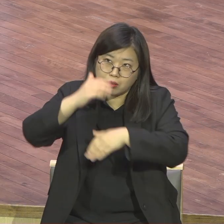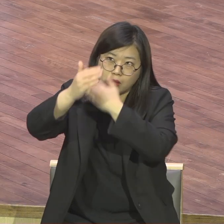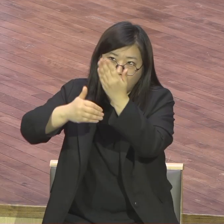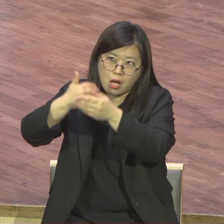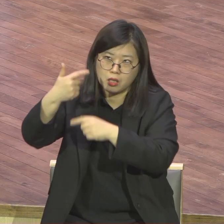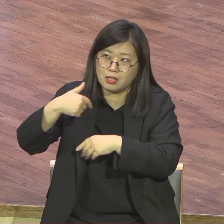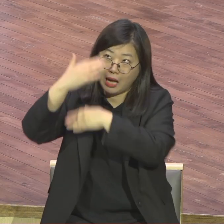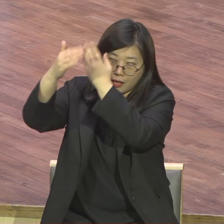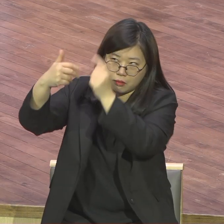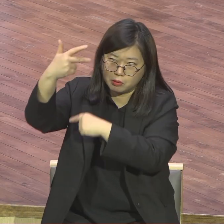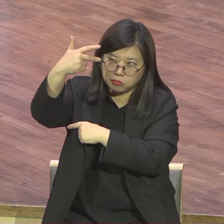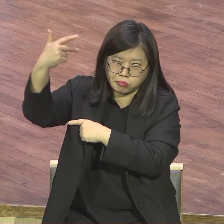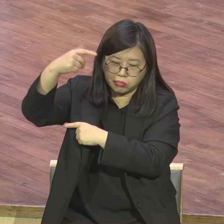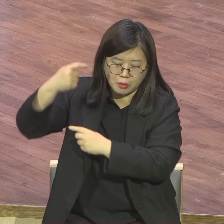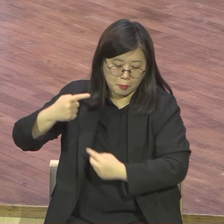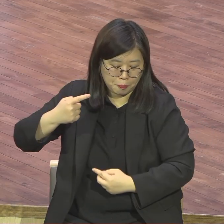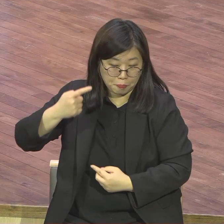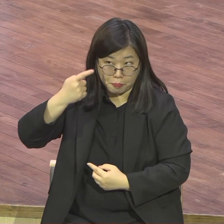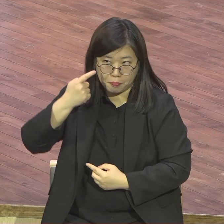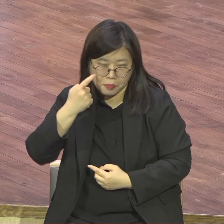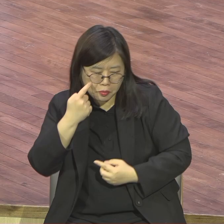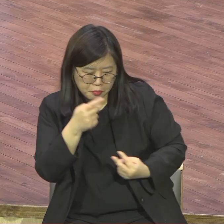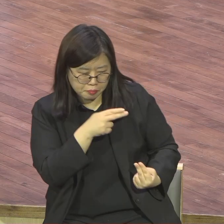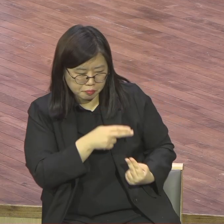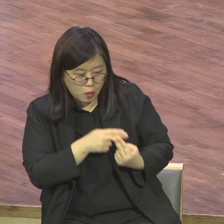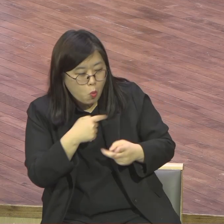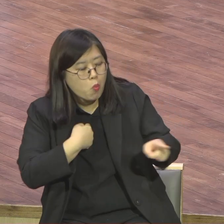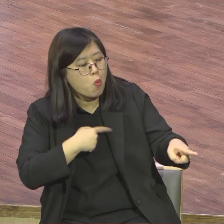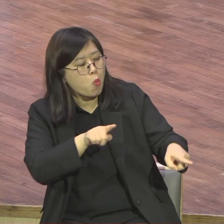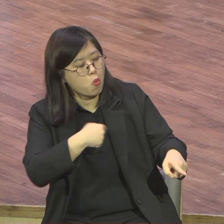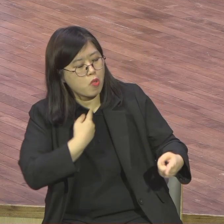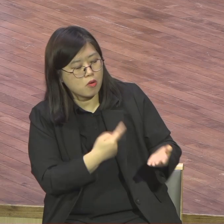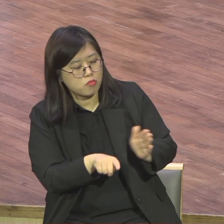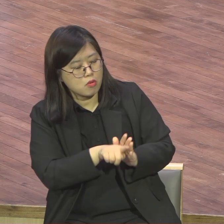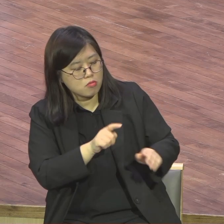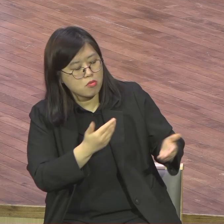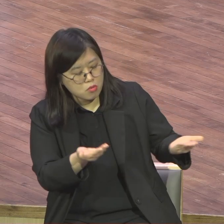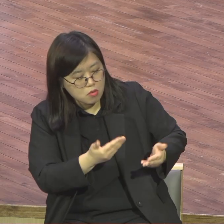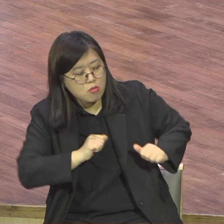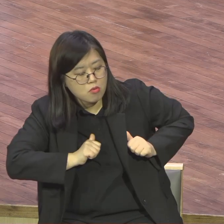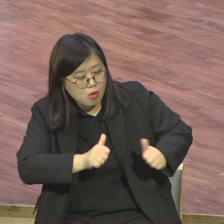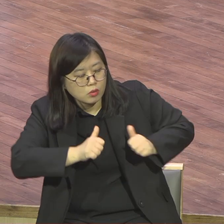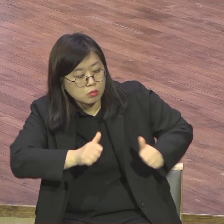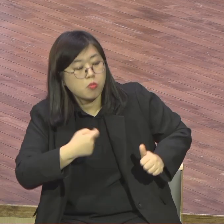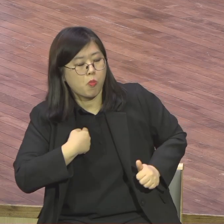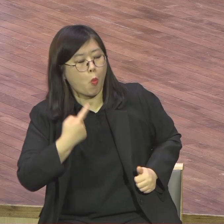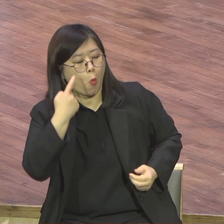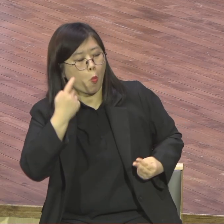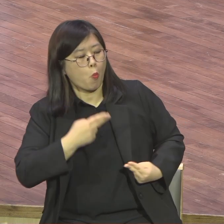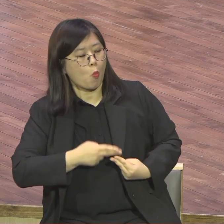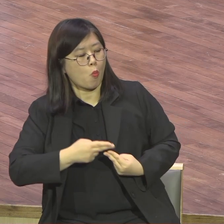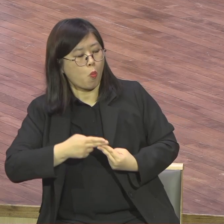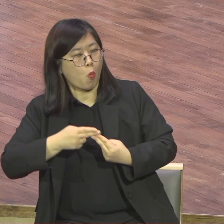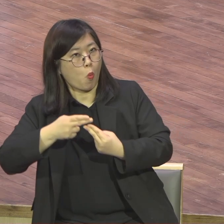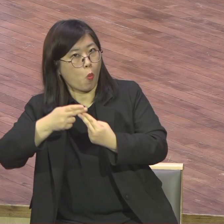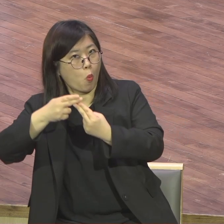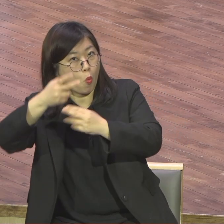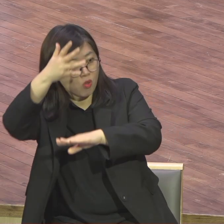다 드러나는데 하나님은 머리카락을 다 세우고 계시잖아요. 그러니까 여러분 직분이 제가 안 해보고 하면